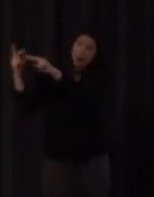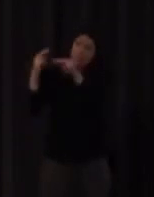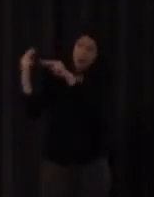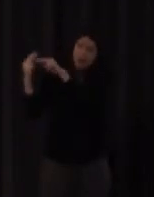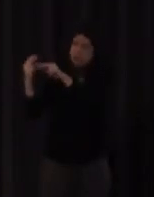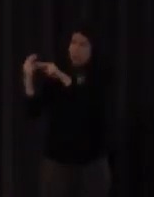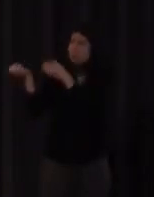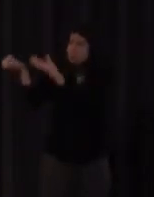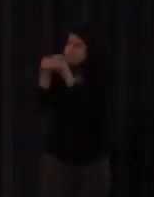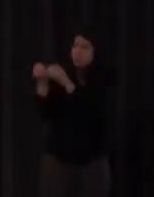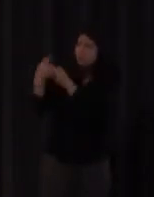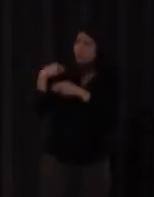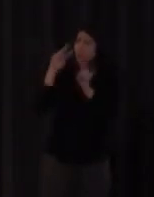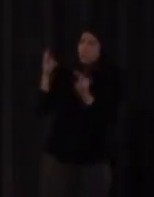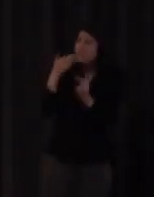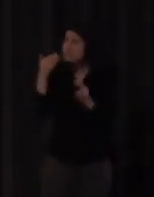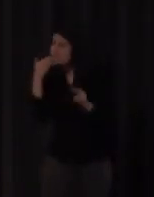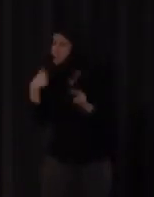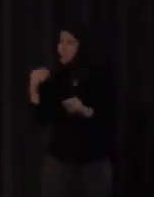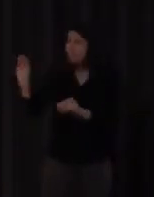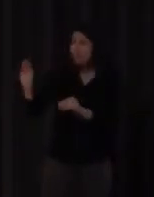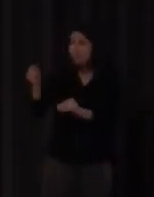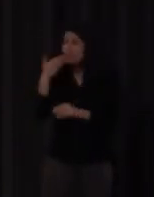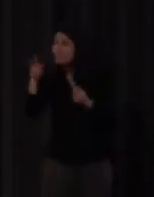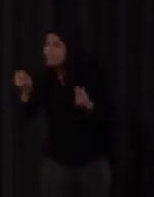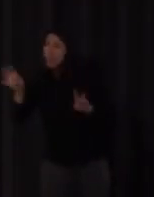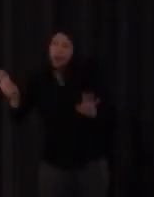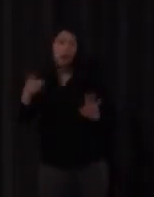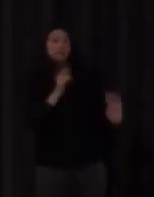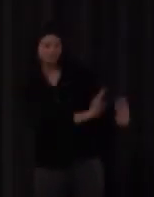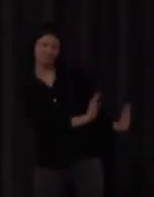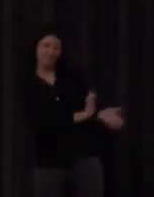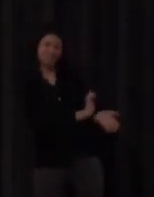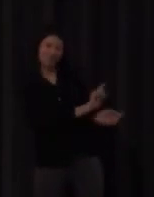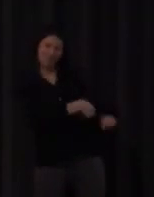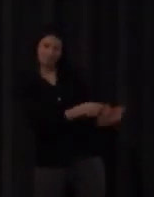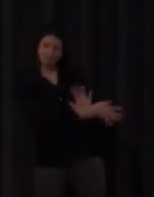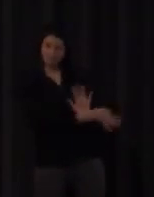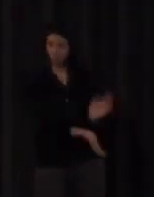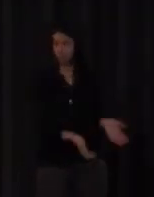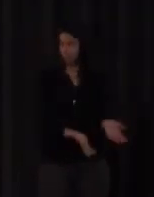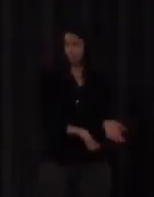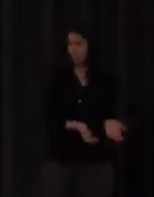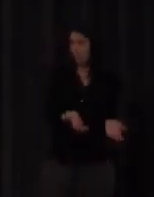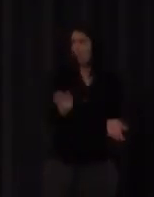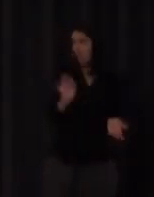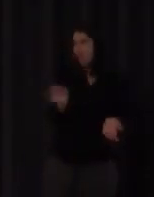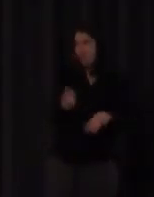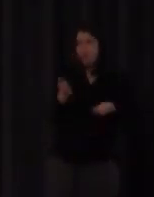se están contando cosas se ríen entonces yo pregunto ¿de qué reís? ay espera espera luego te lo contamos o bien